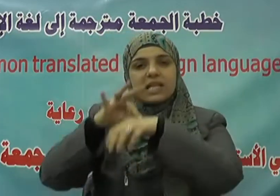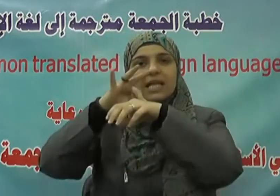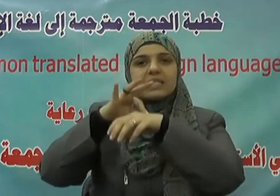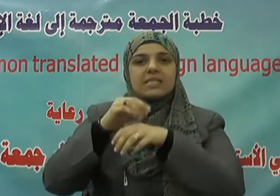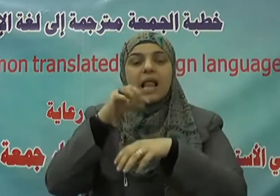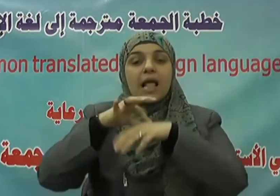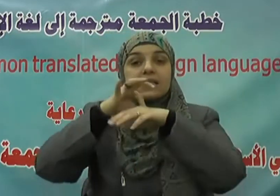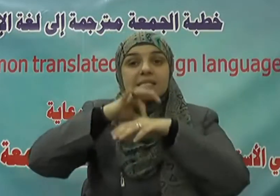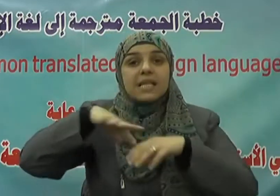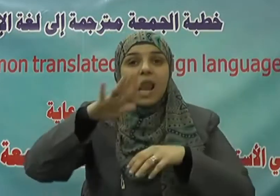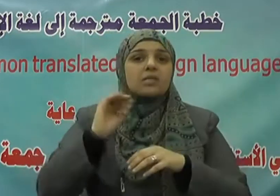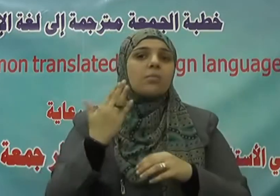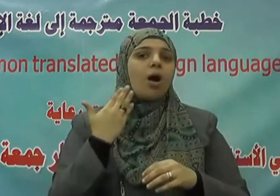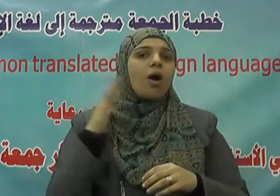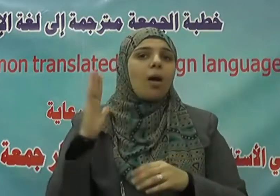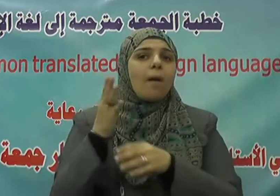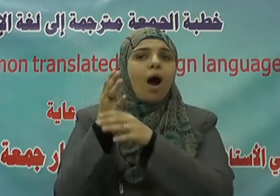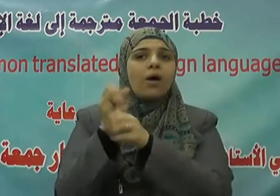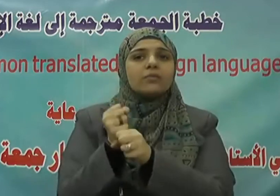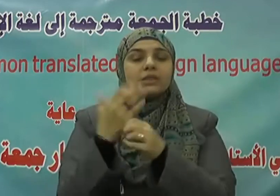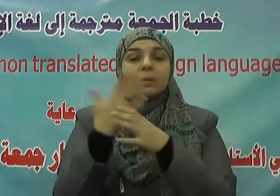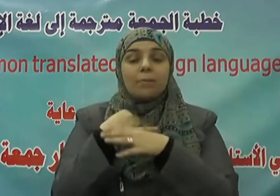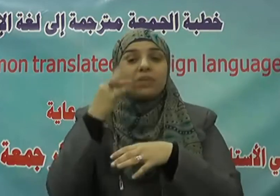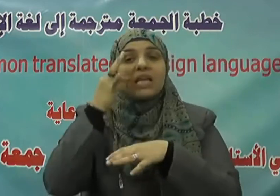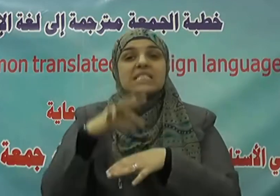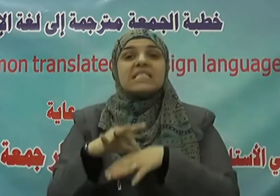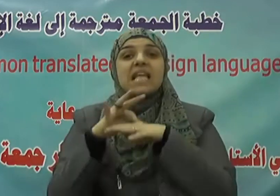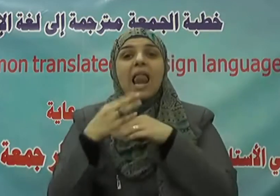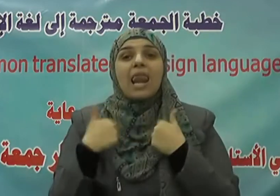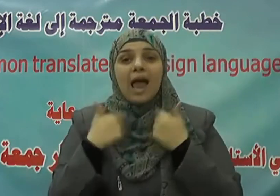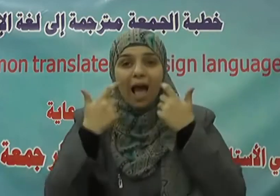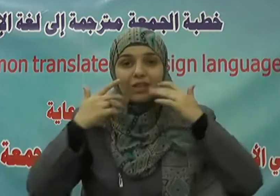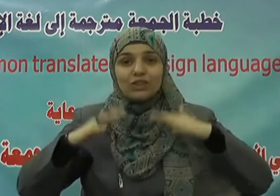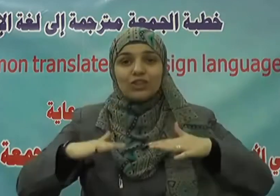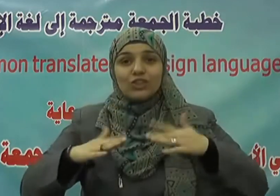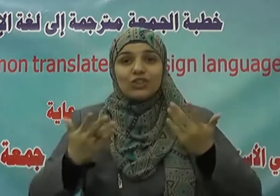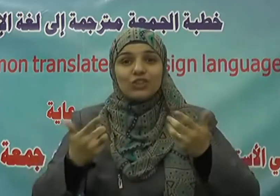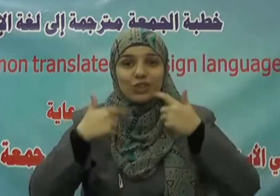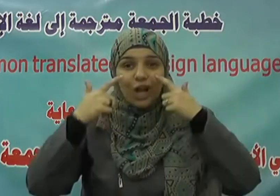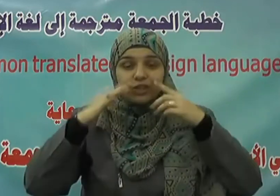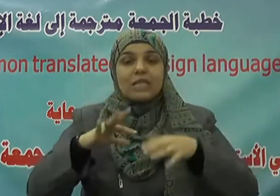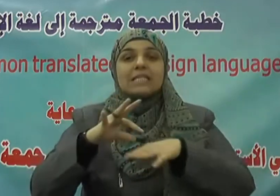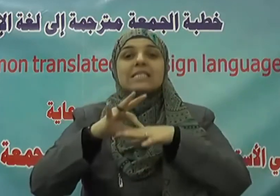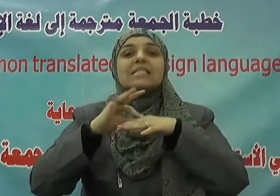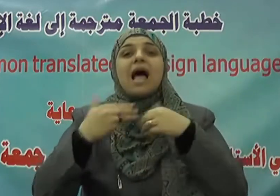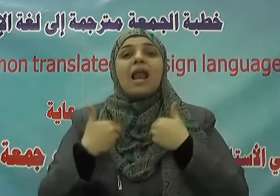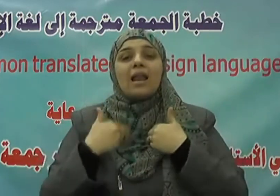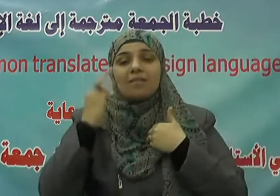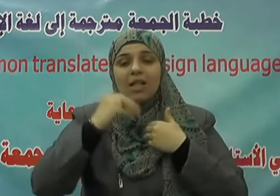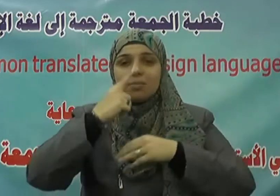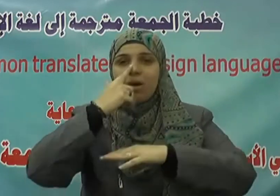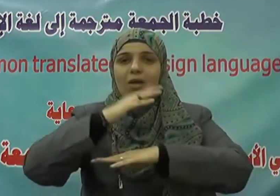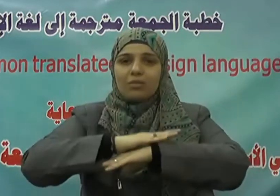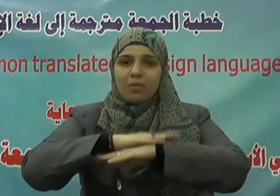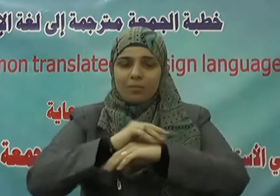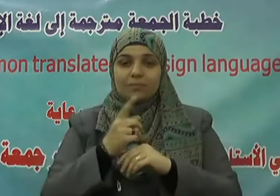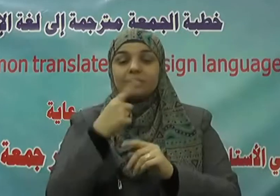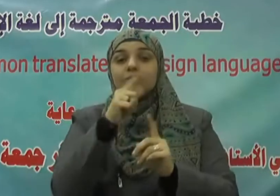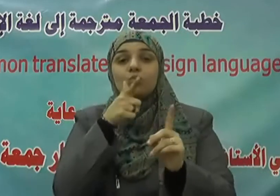من أجل إنسانيته لا من أجل شيء آخر وأقر